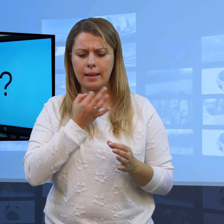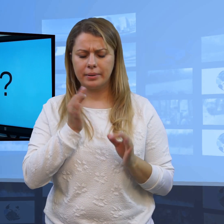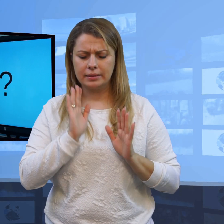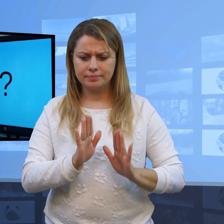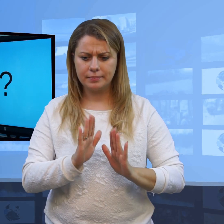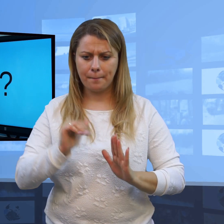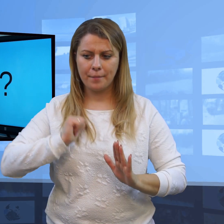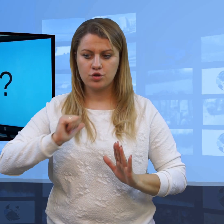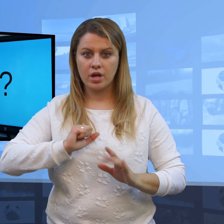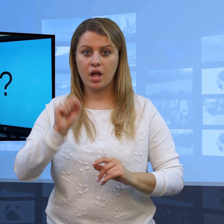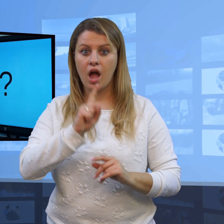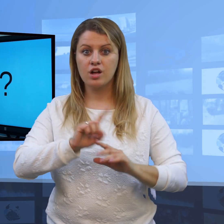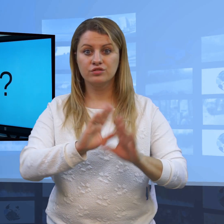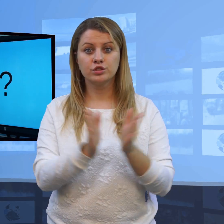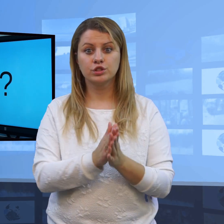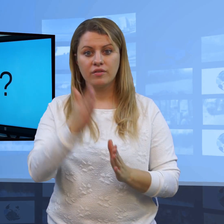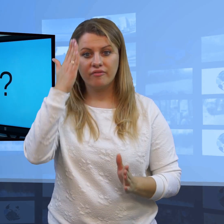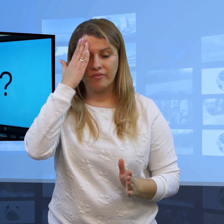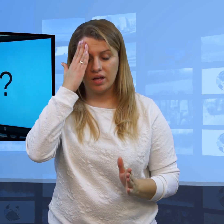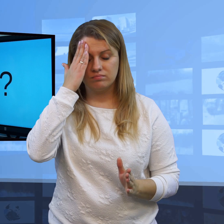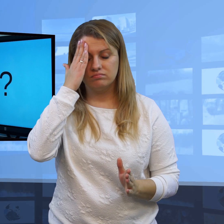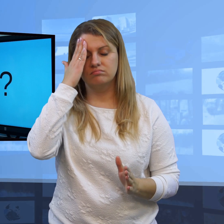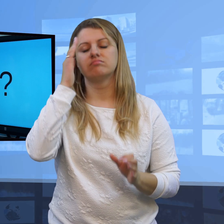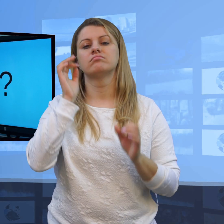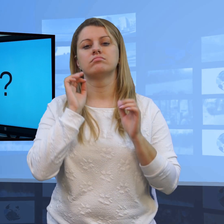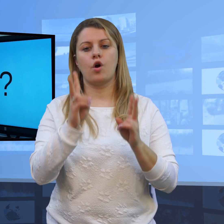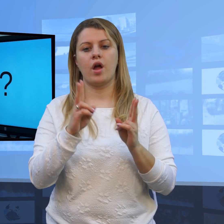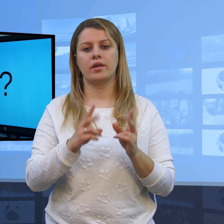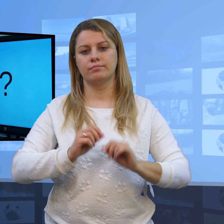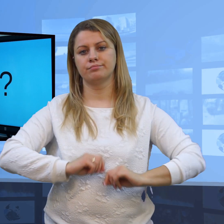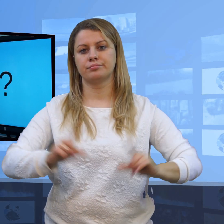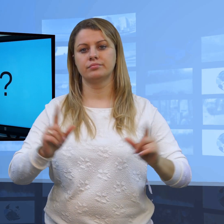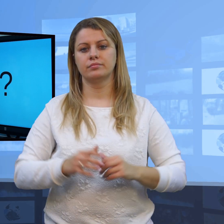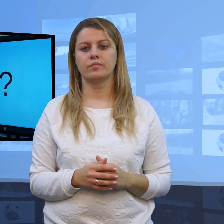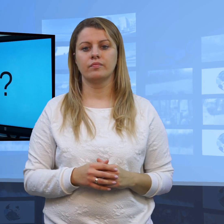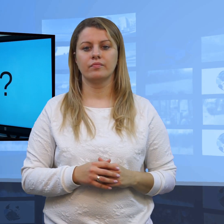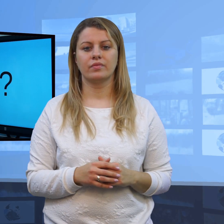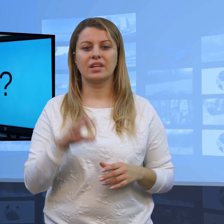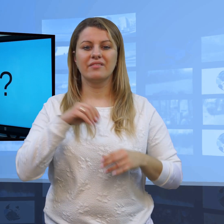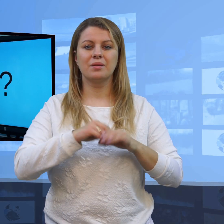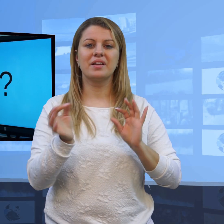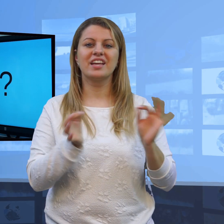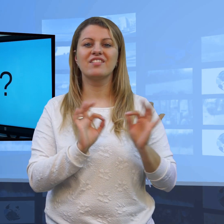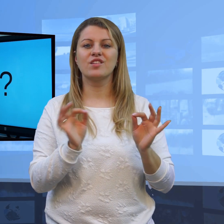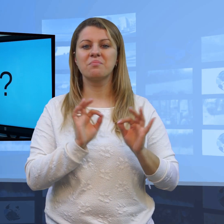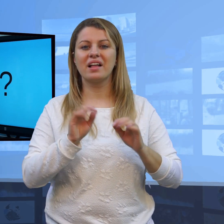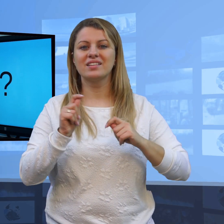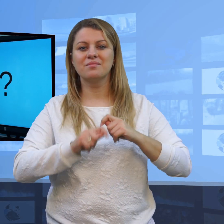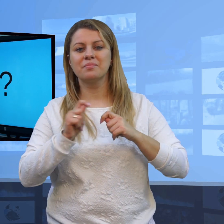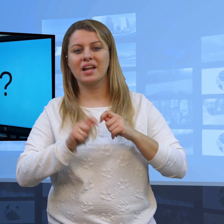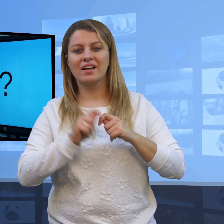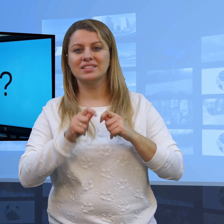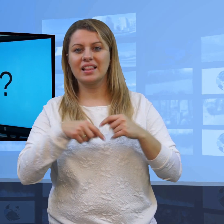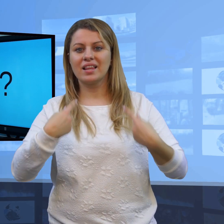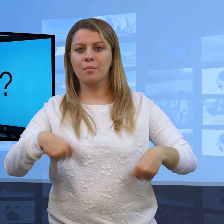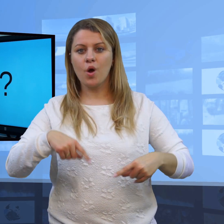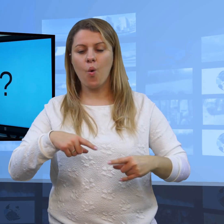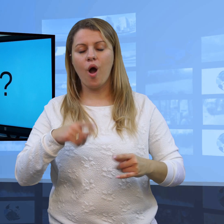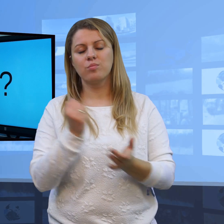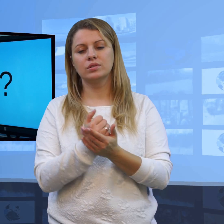tego przekazać, dopóki się nie upewnasz. Zawsze takie niesprawdzone informacje trzeba potwierdzić, zanim się